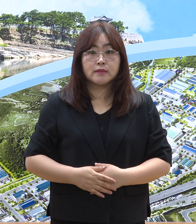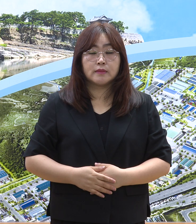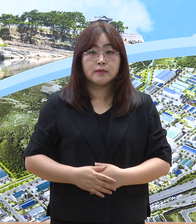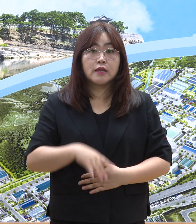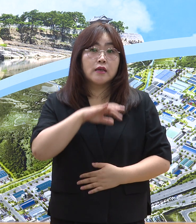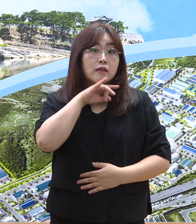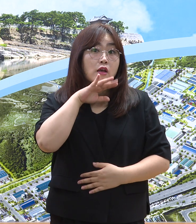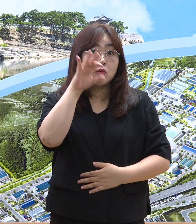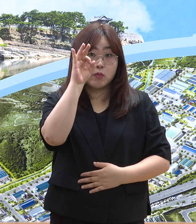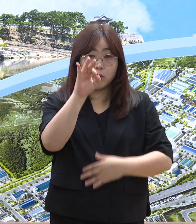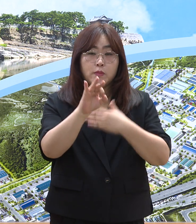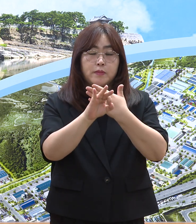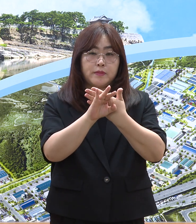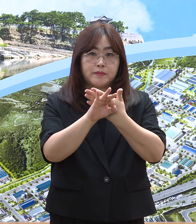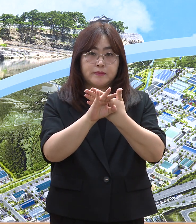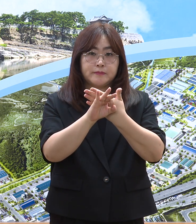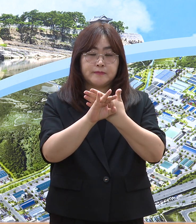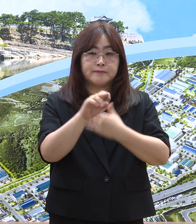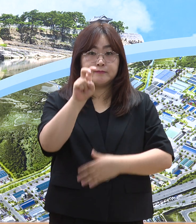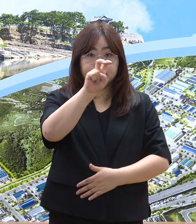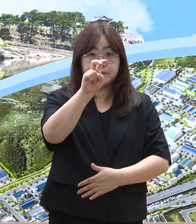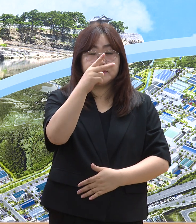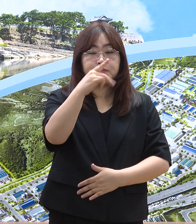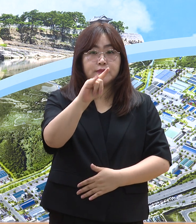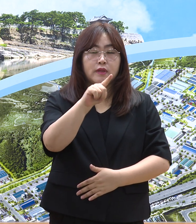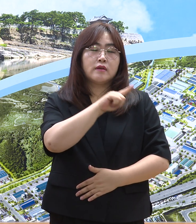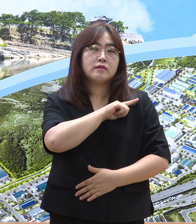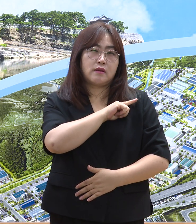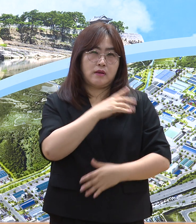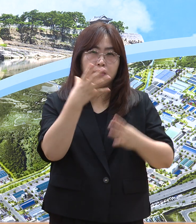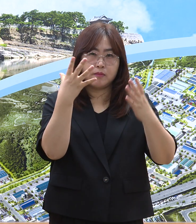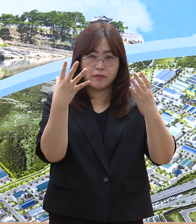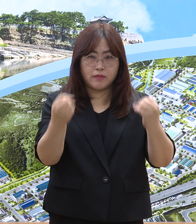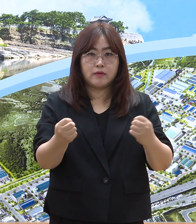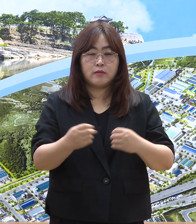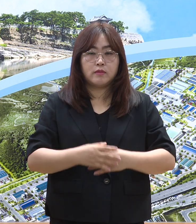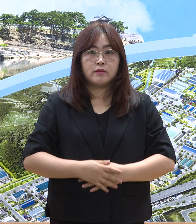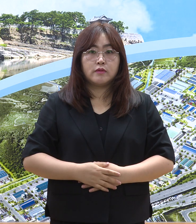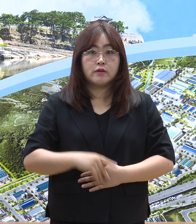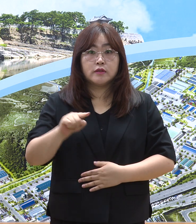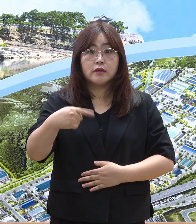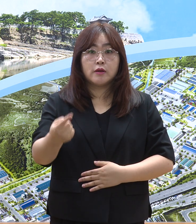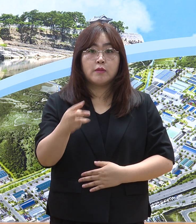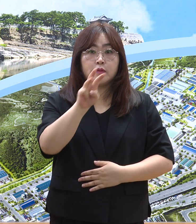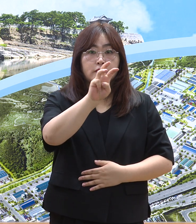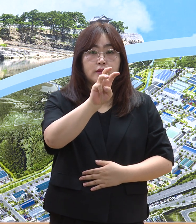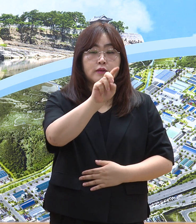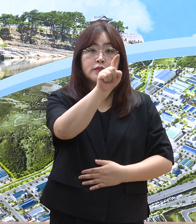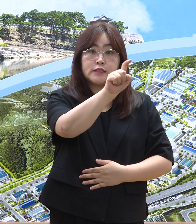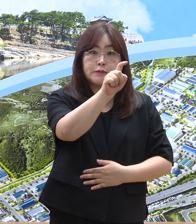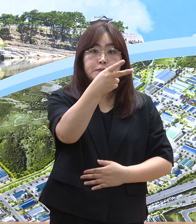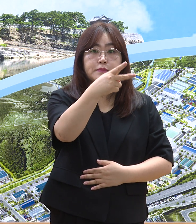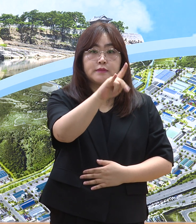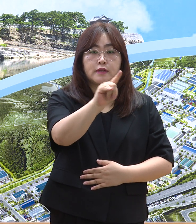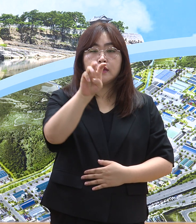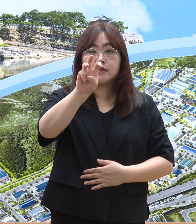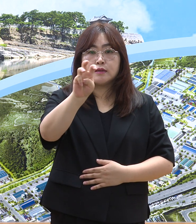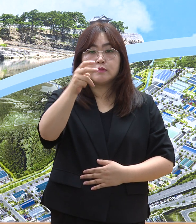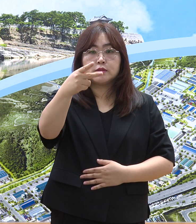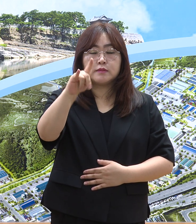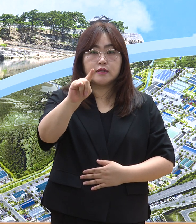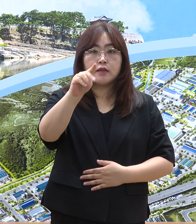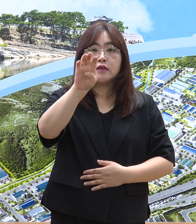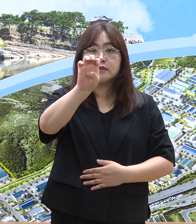연령대별 확진자 현황은 20대가 가장 높은 비율을 차지하였고 다음으로 10대, 30대,